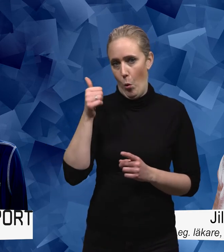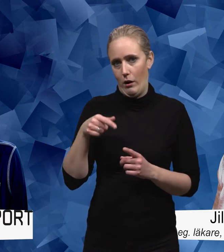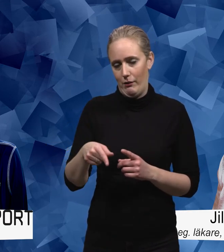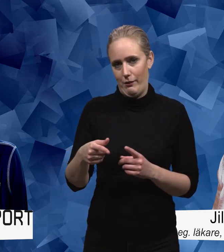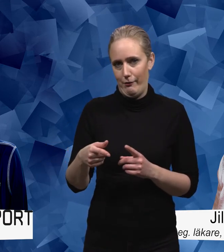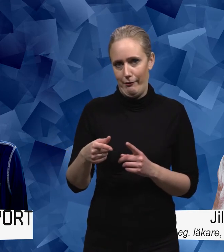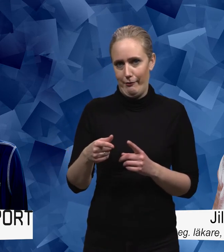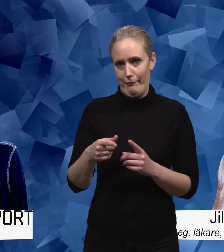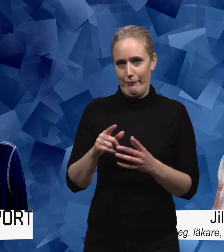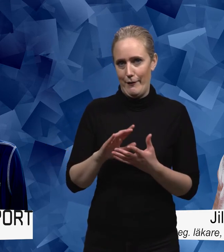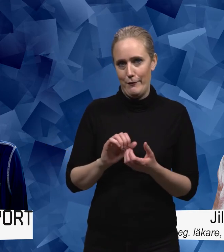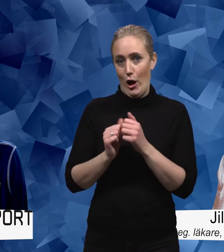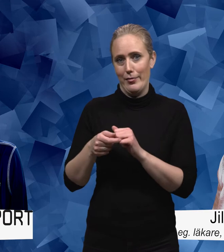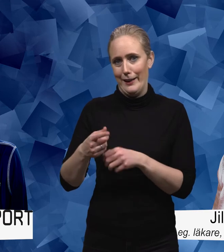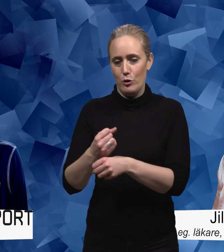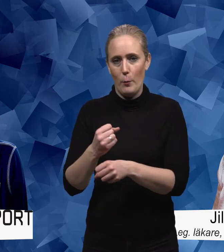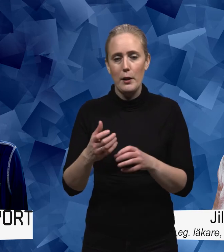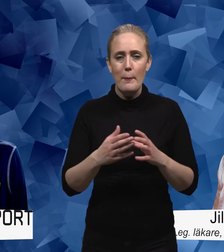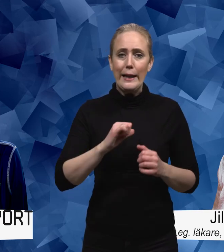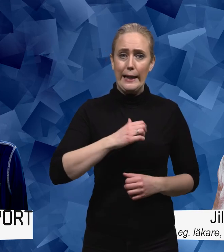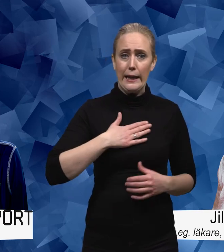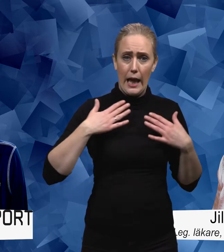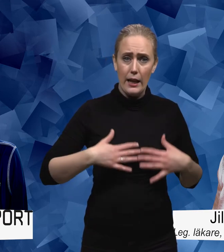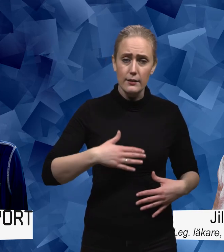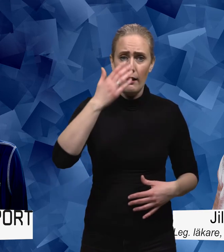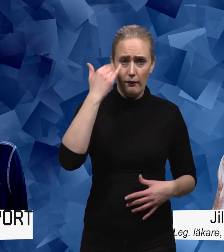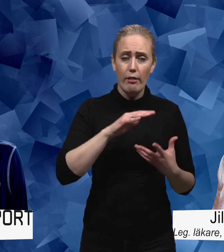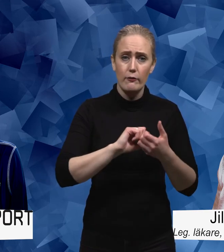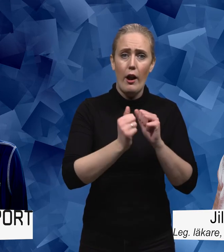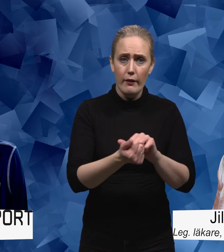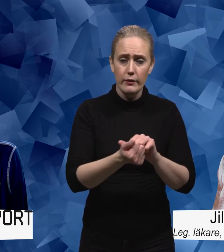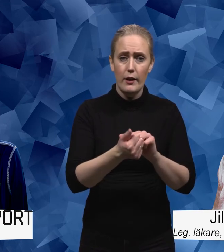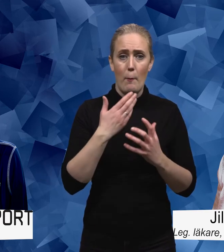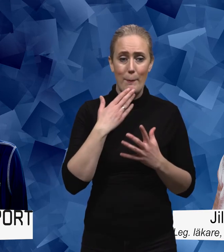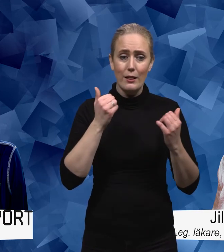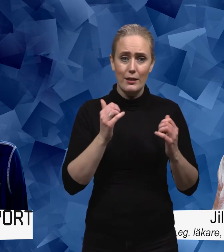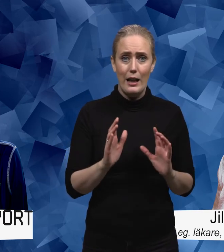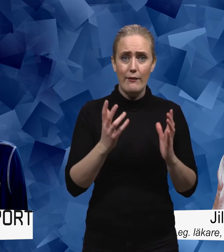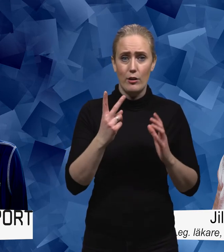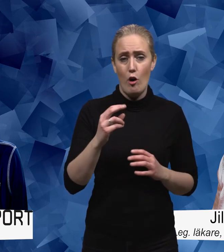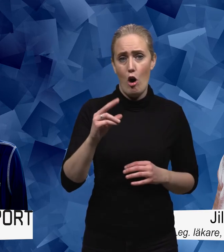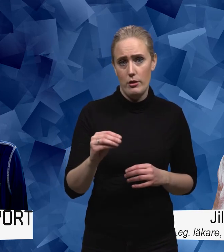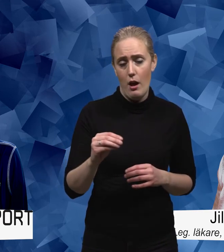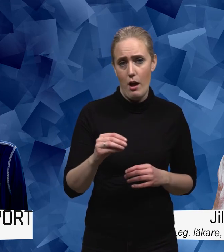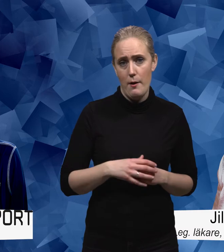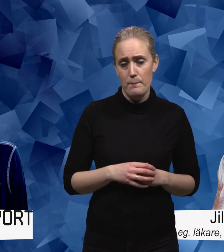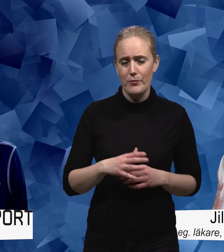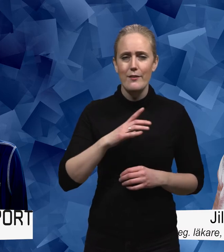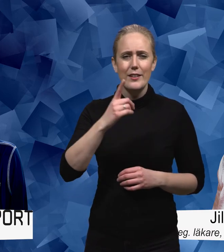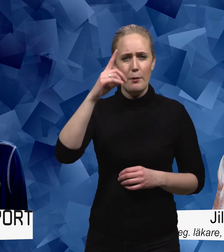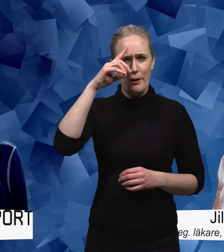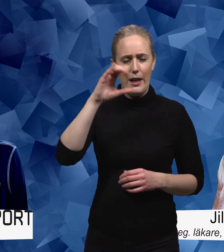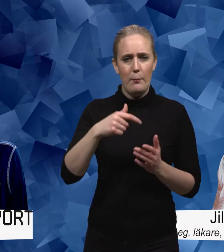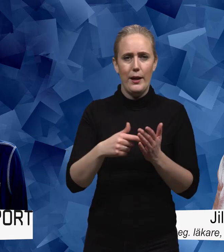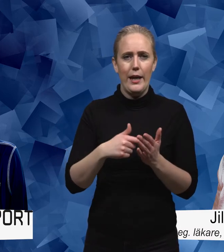men det man kan ta hand om din egna hälsan och skaffa sig bättre levnadsvanor och få hjälp med det det finns ett begrepp som man kallar alltså för